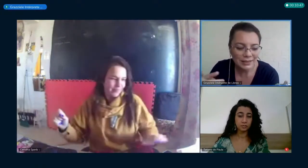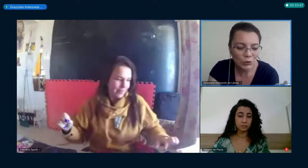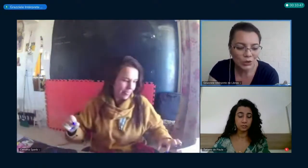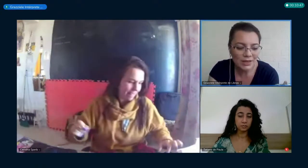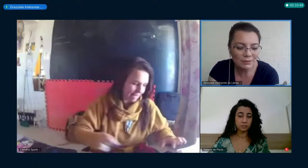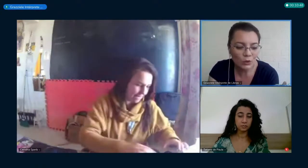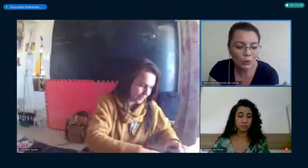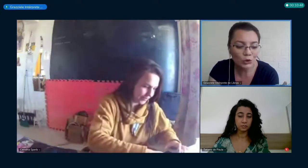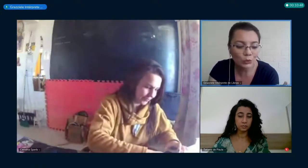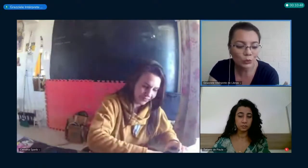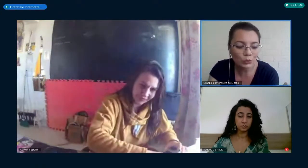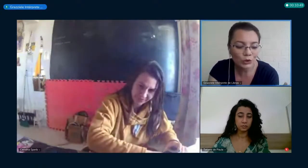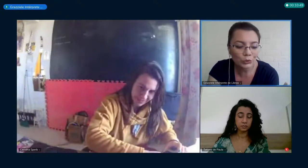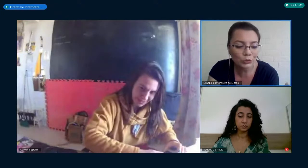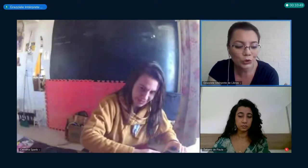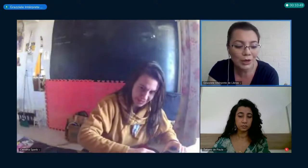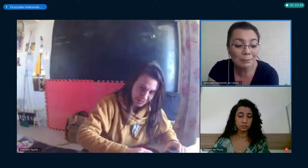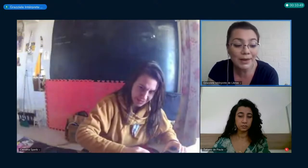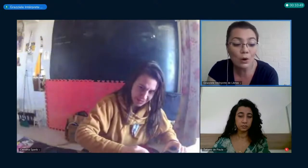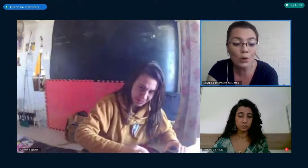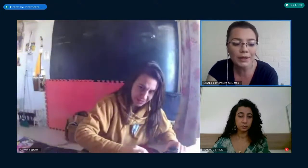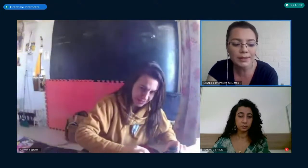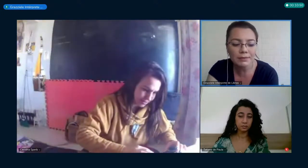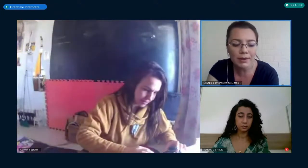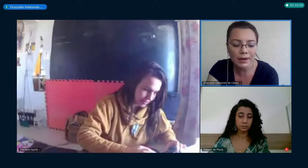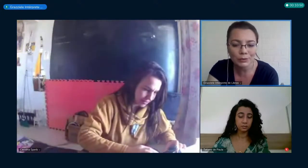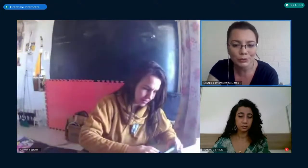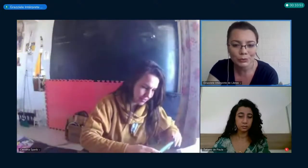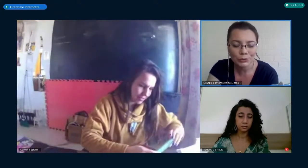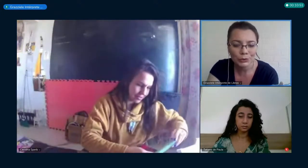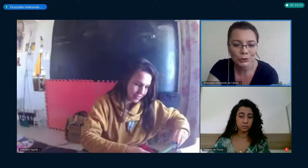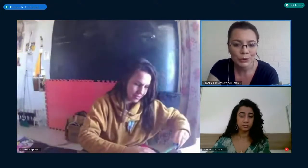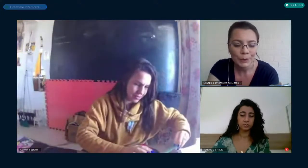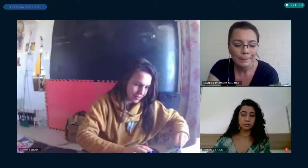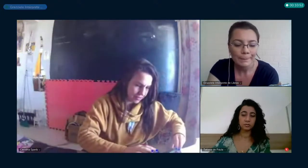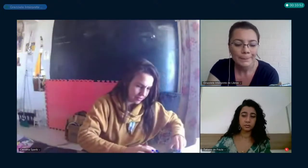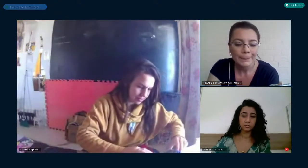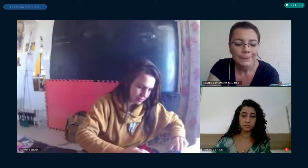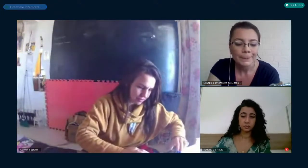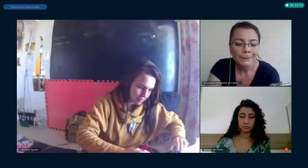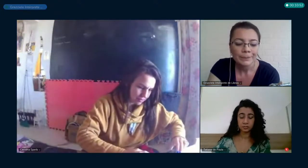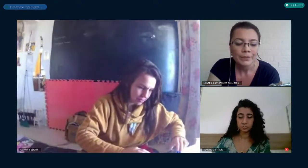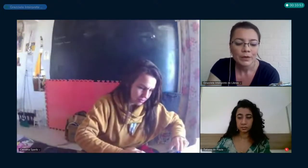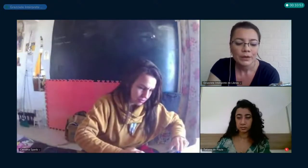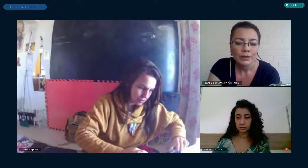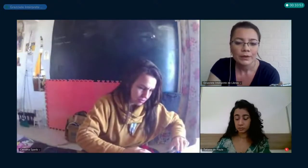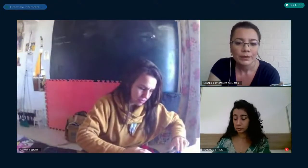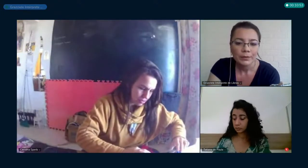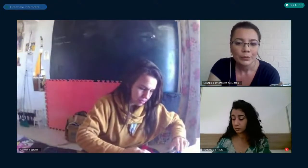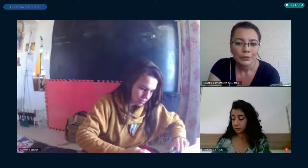essa sinonimia, com o intuito de ampliar o conhecimento. Sim.